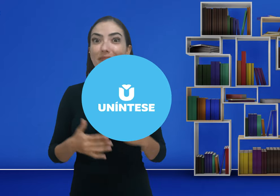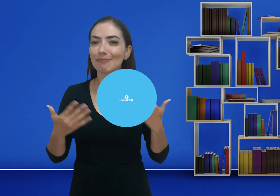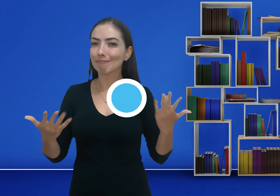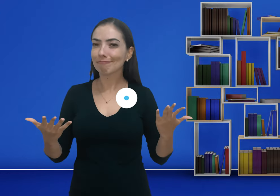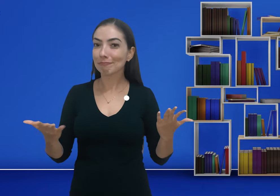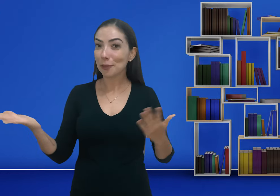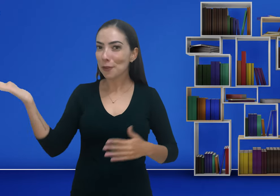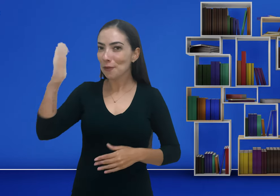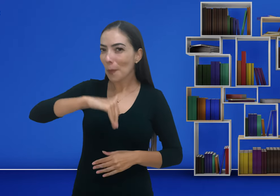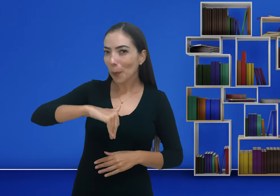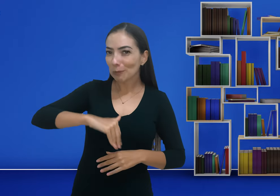Então vamos lá.